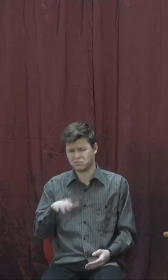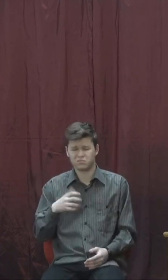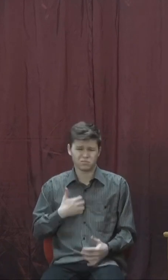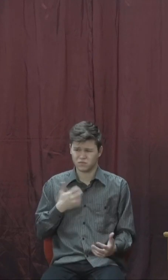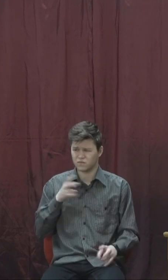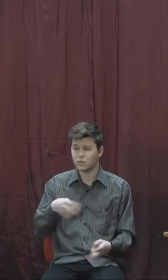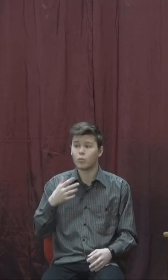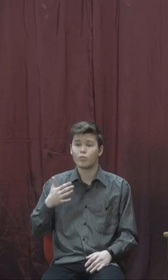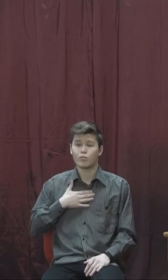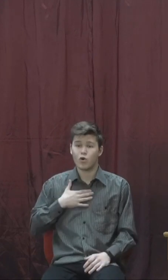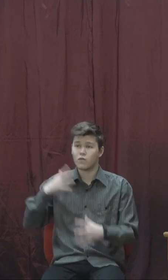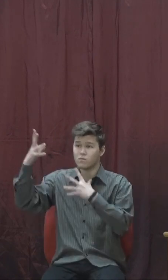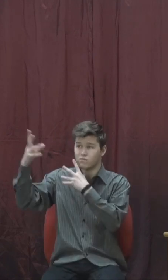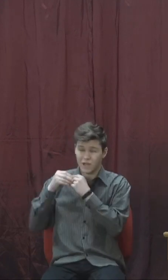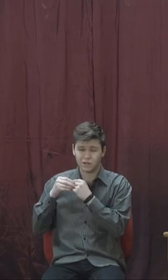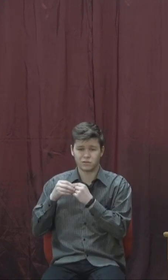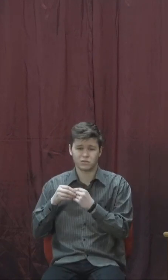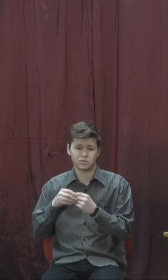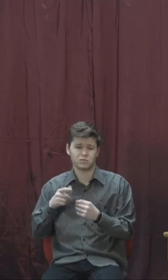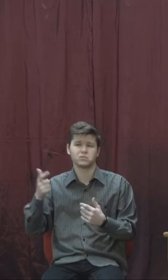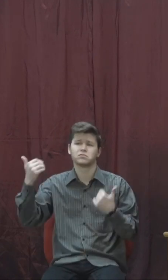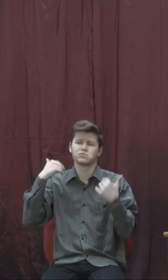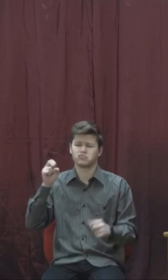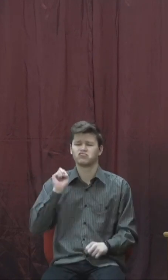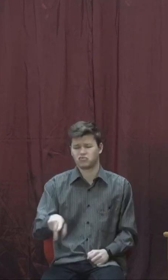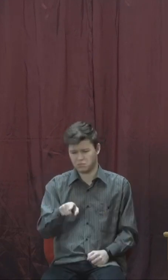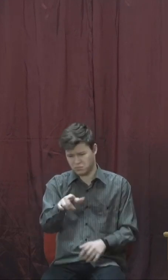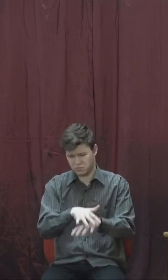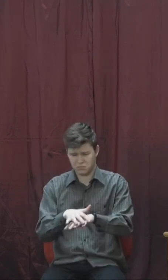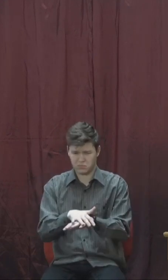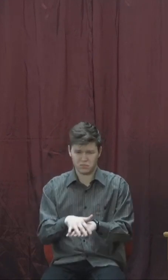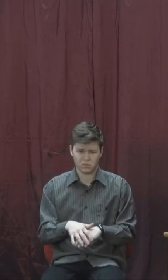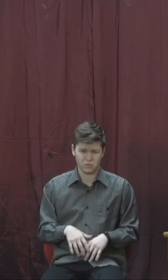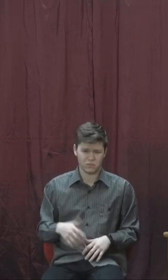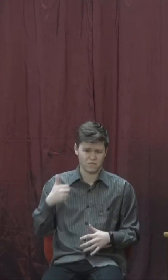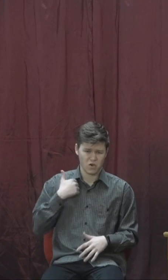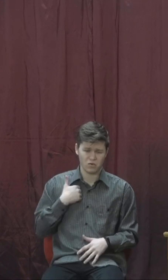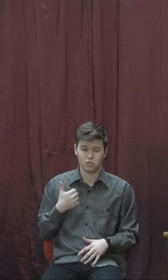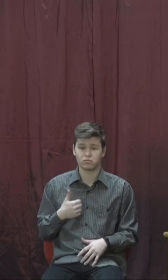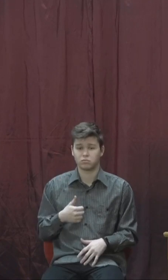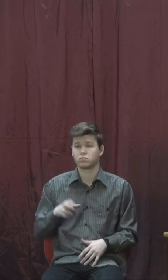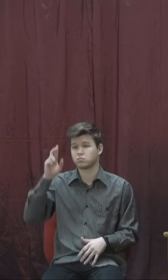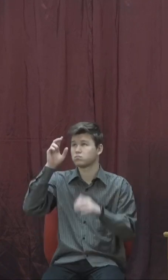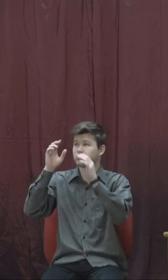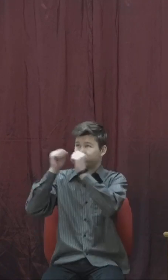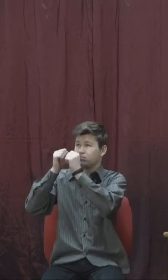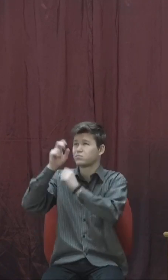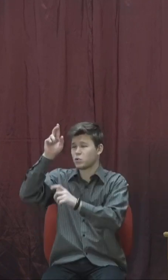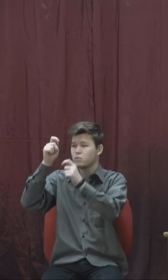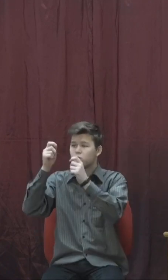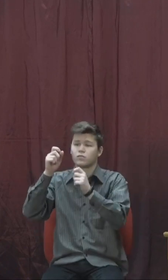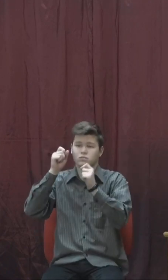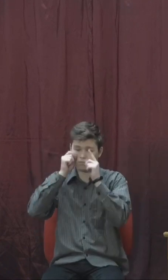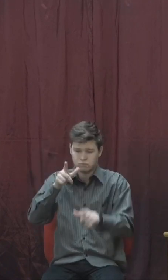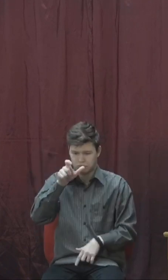численніші від тих, що з ними. І молився Єсей, говорючи, Господи, розкрив йому очі, і нехай він побачить. І відкрив